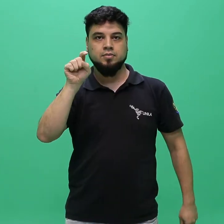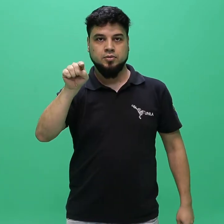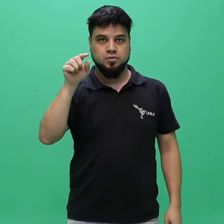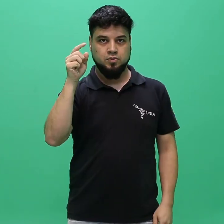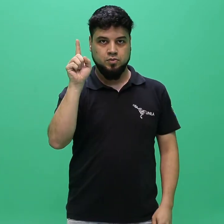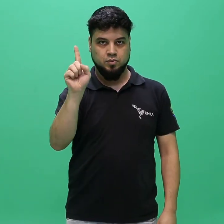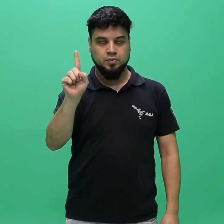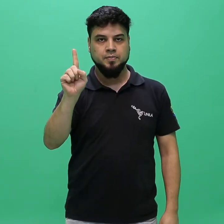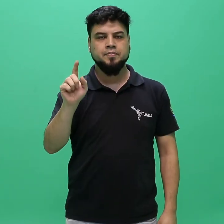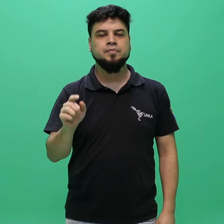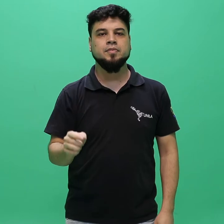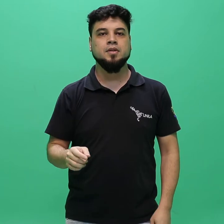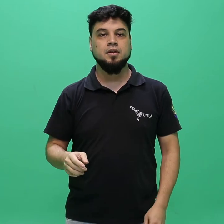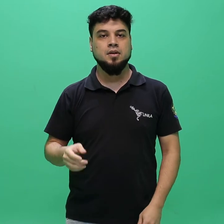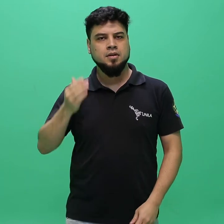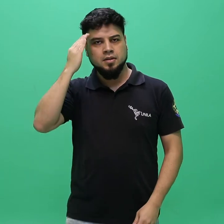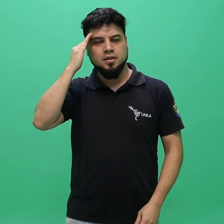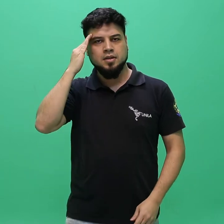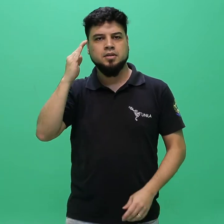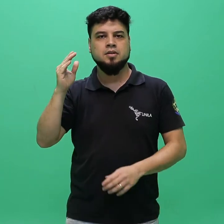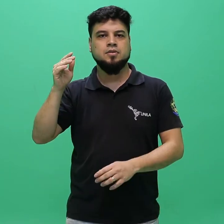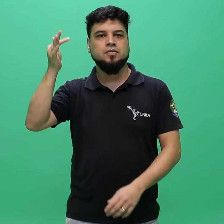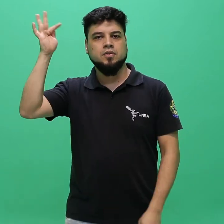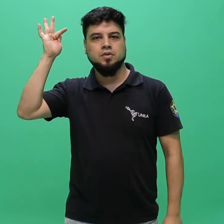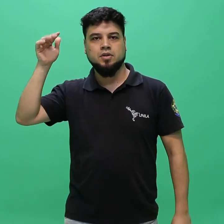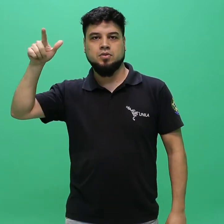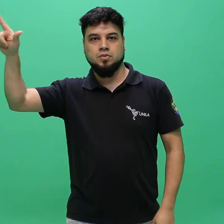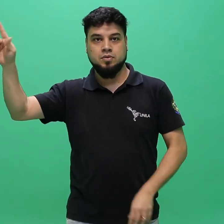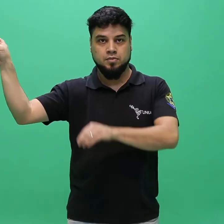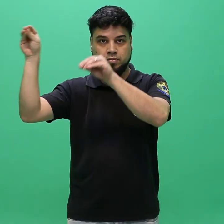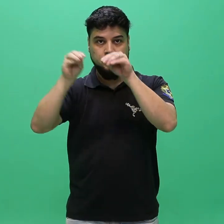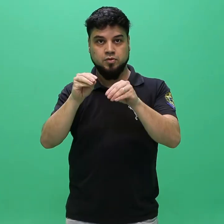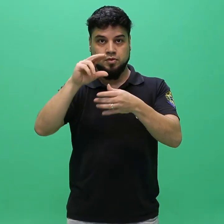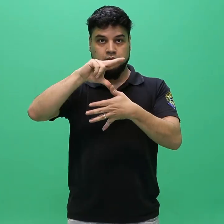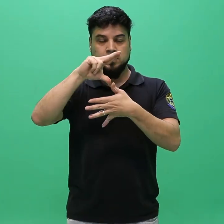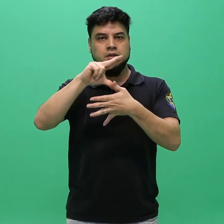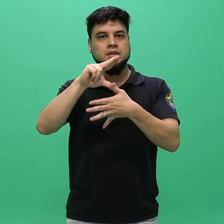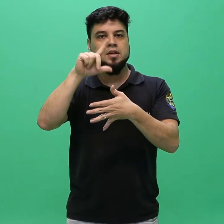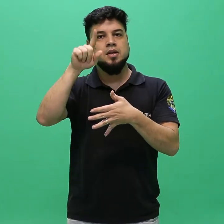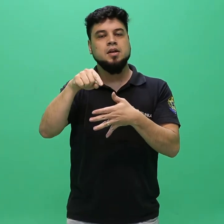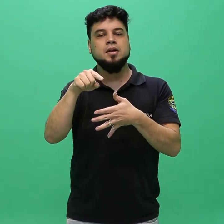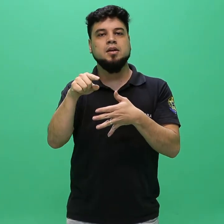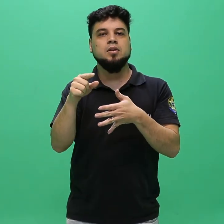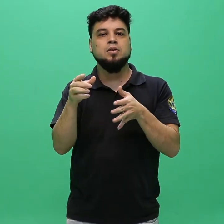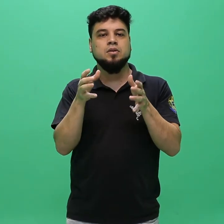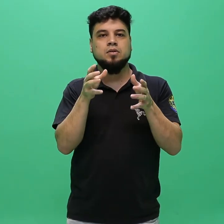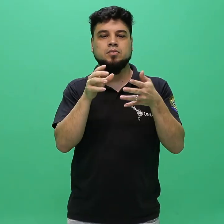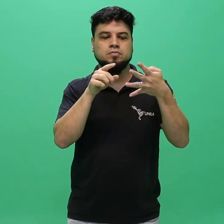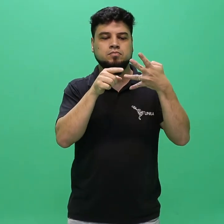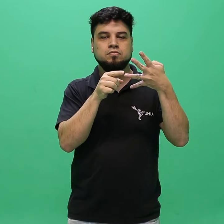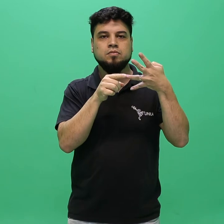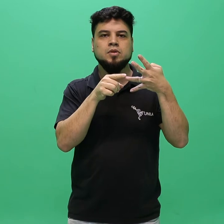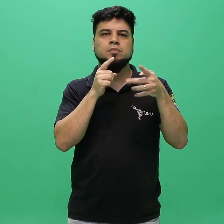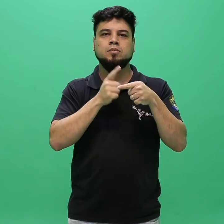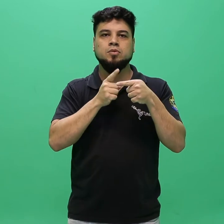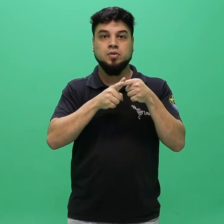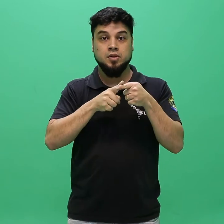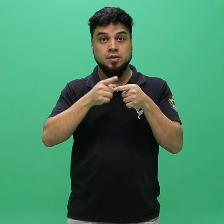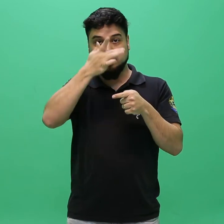5.1. Entenda-se por transferência externa a modalidade destinada